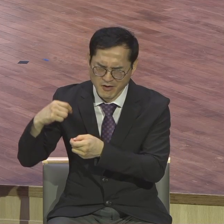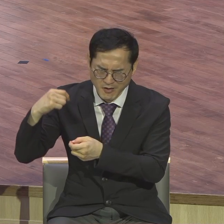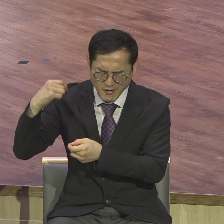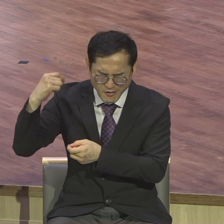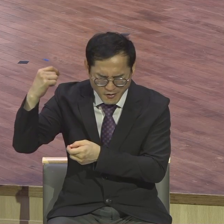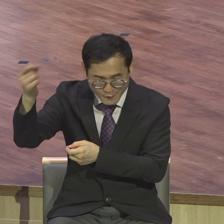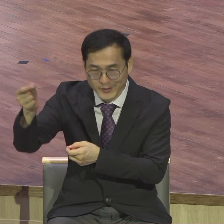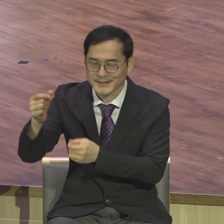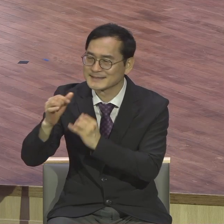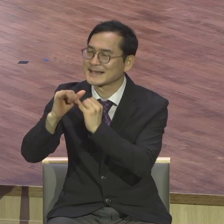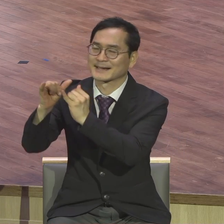우리